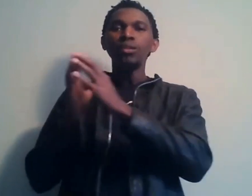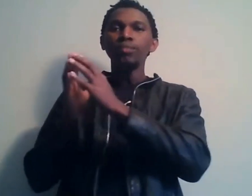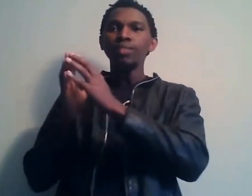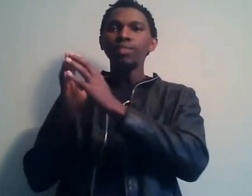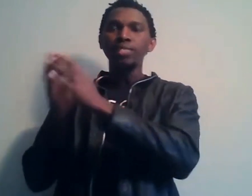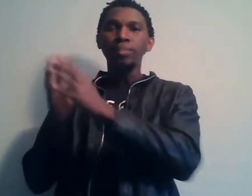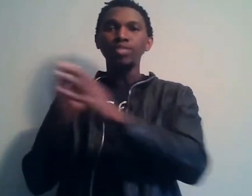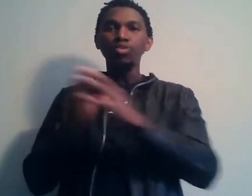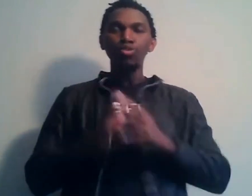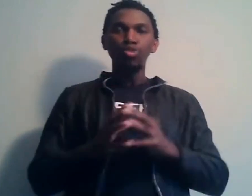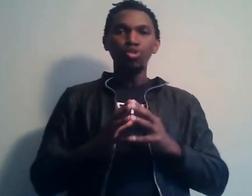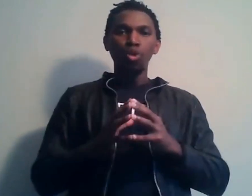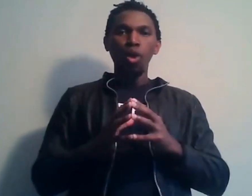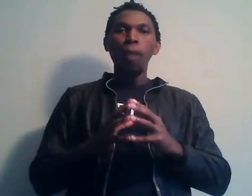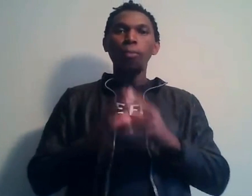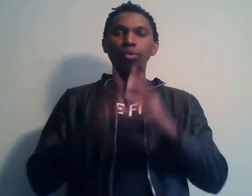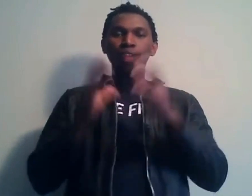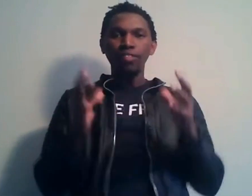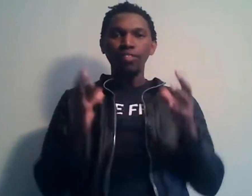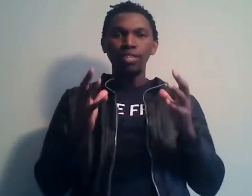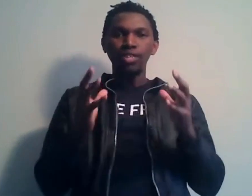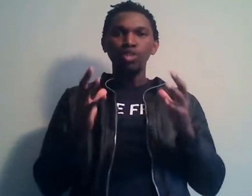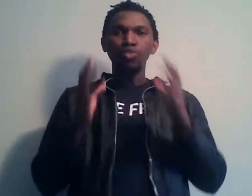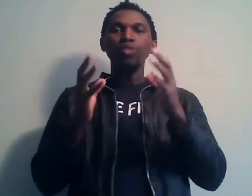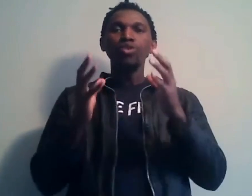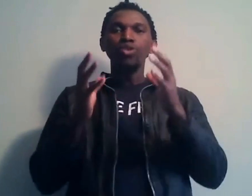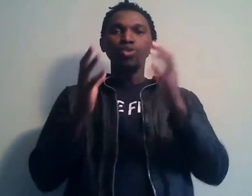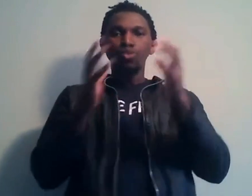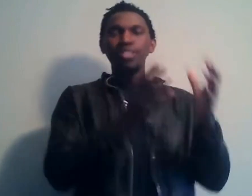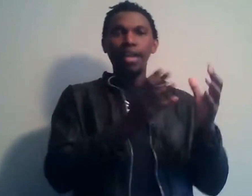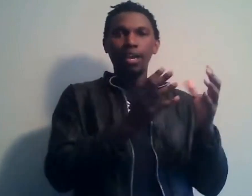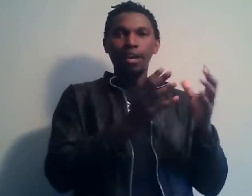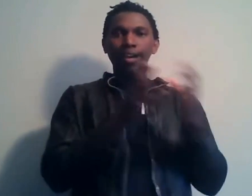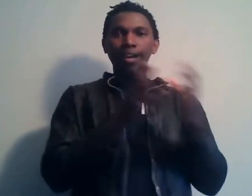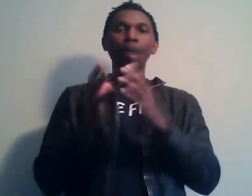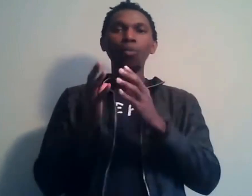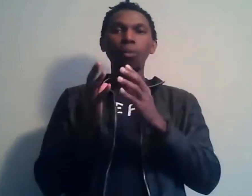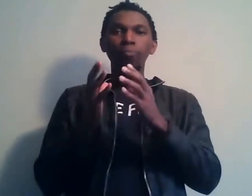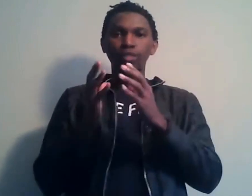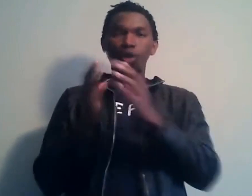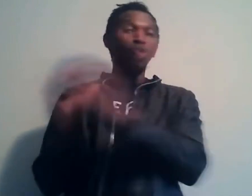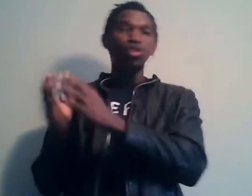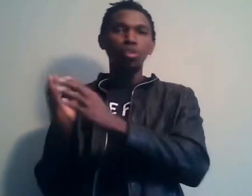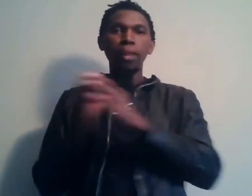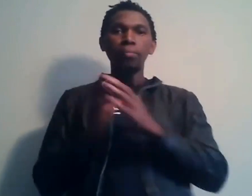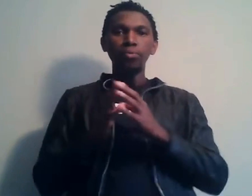espèce de solution pour que l'Afrique soit une terre là où on ne se plaint plus,